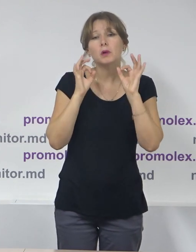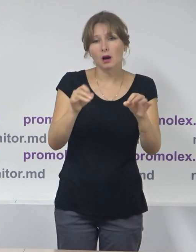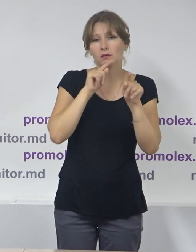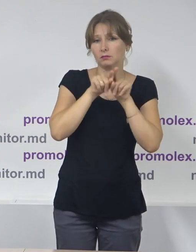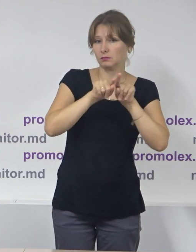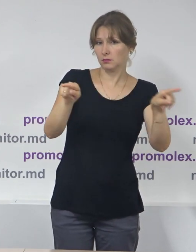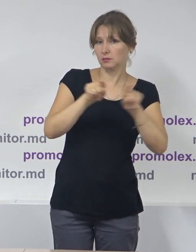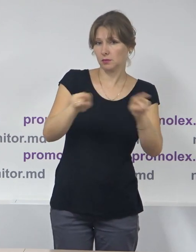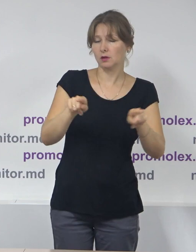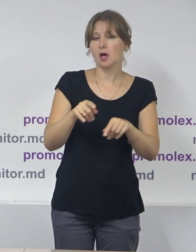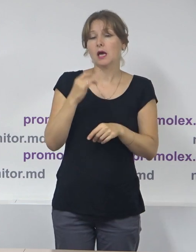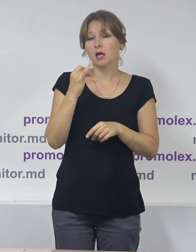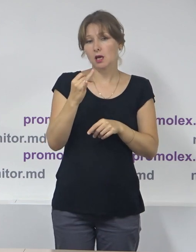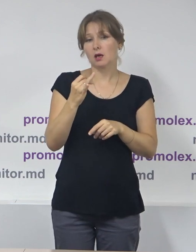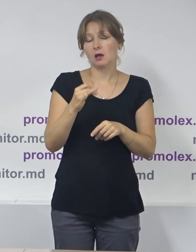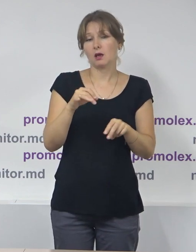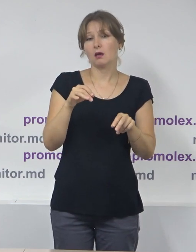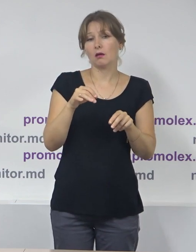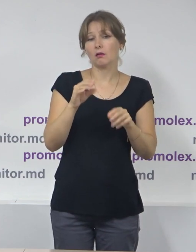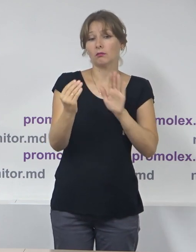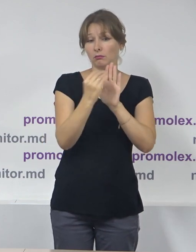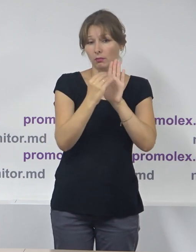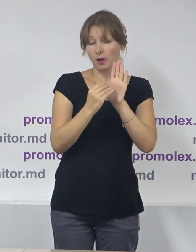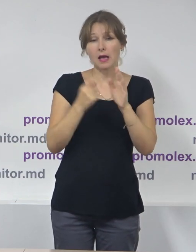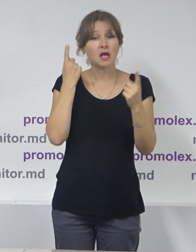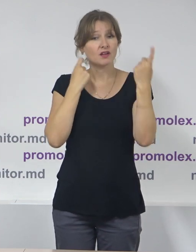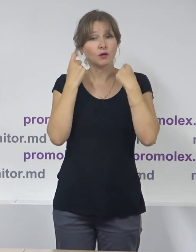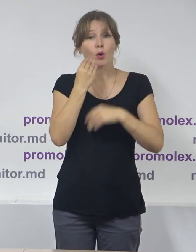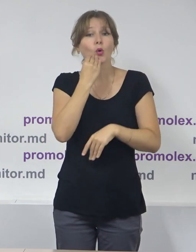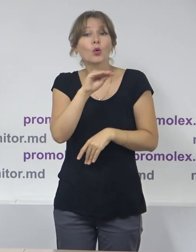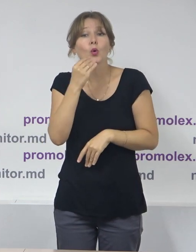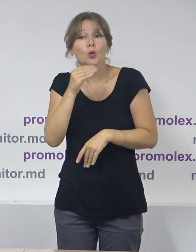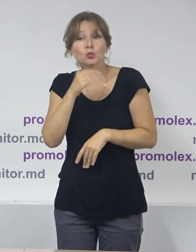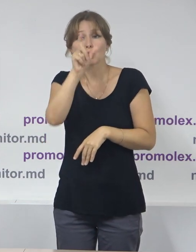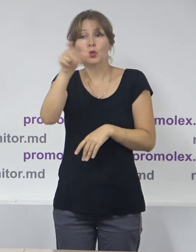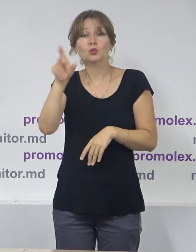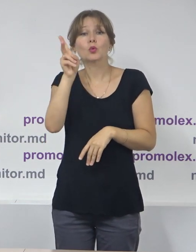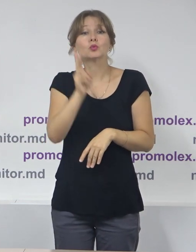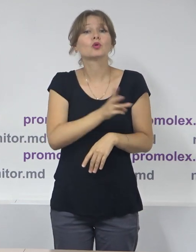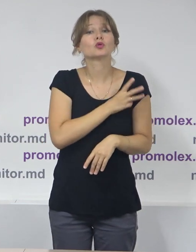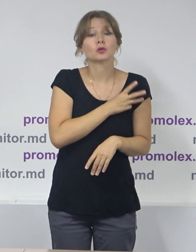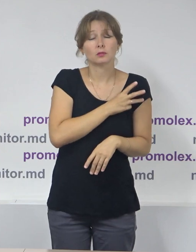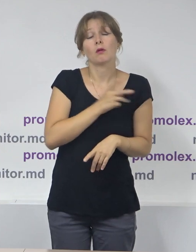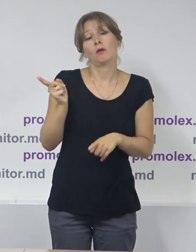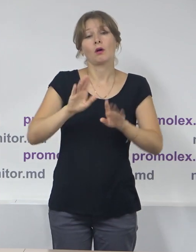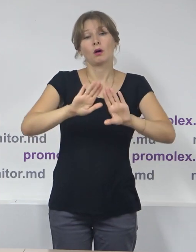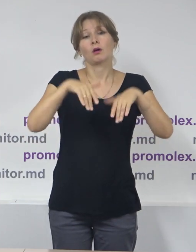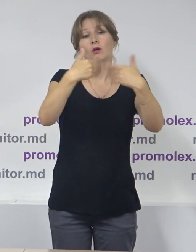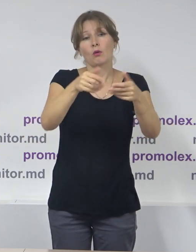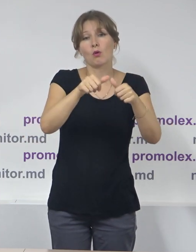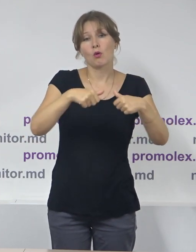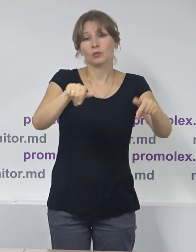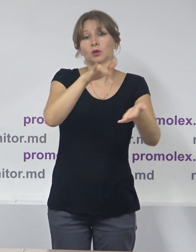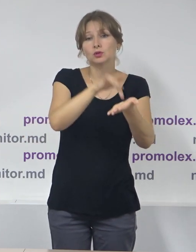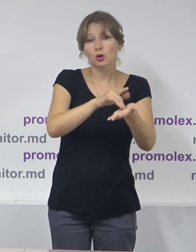publicitare. În acest context, în scopul unei informări mai bune a actorilor interesați, noi recomandăm Comisiei Electorale Centrale să